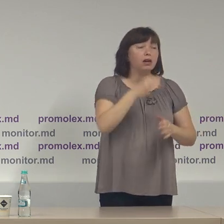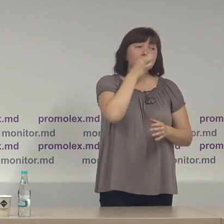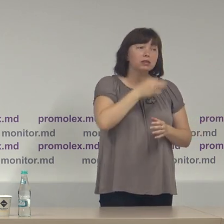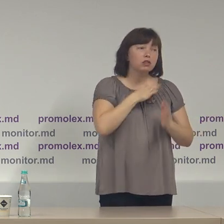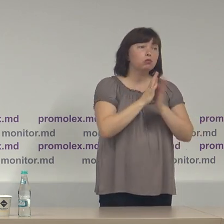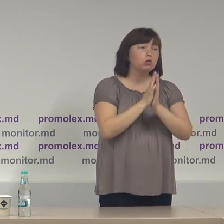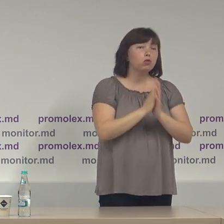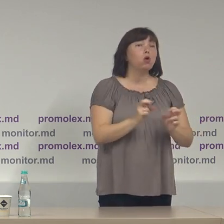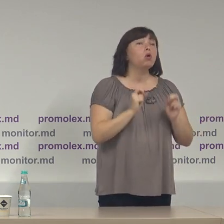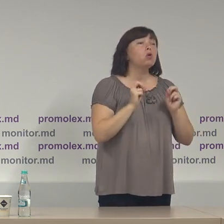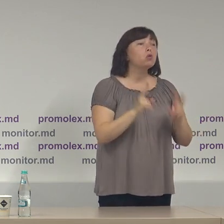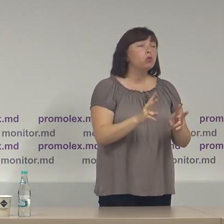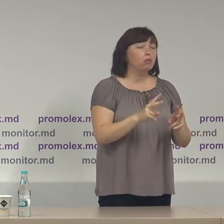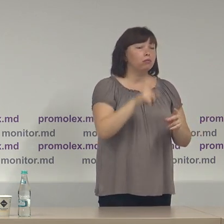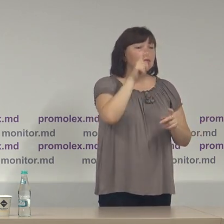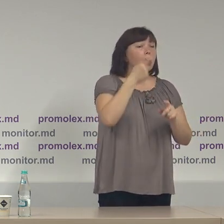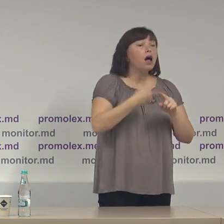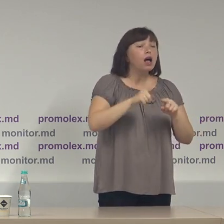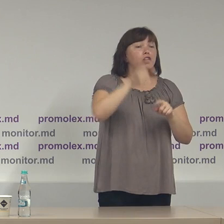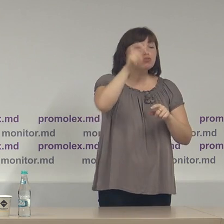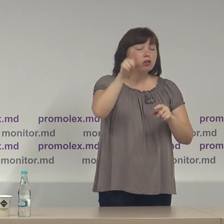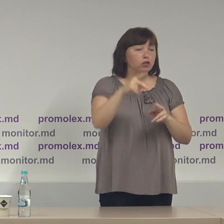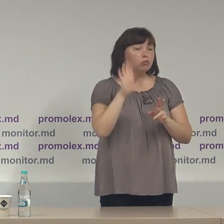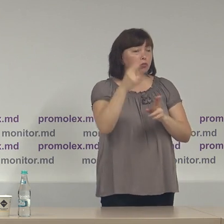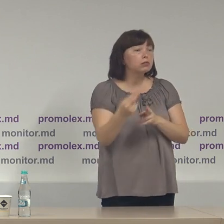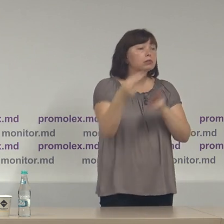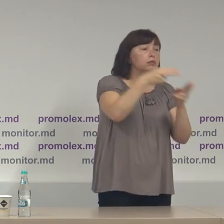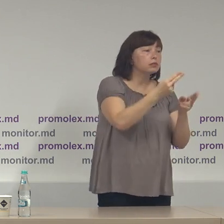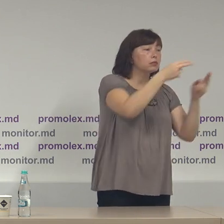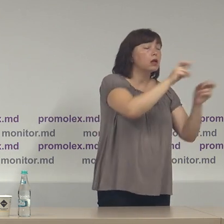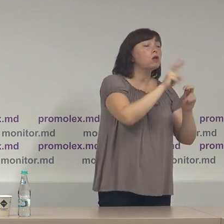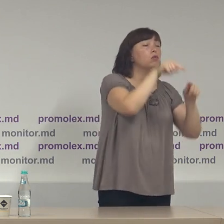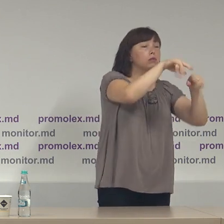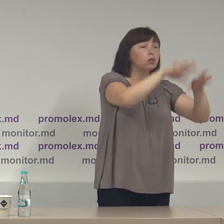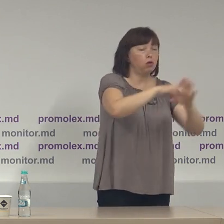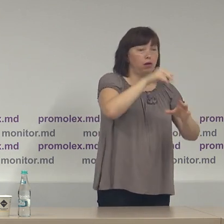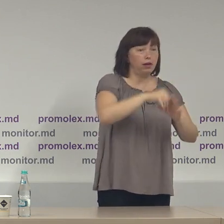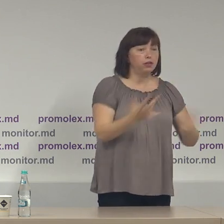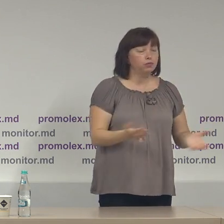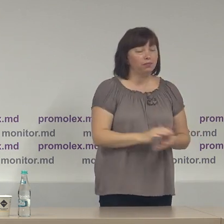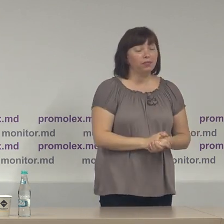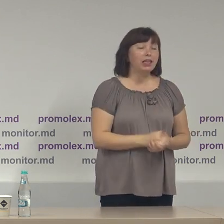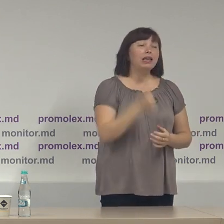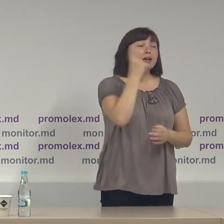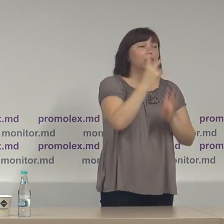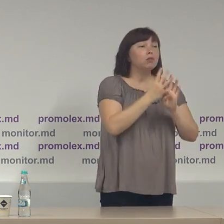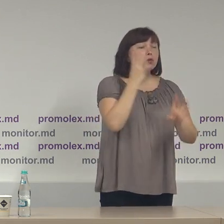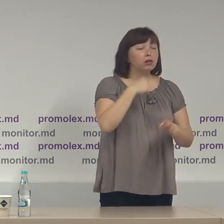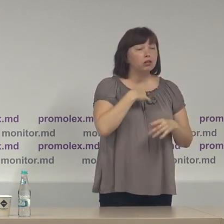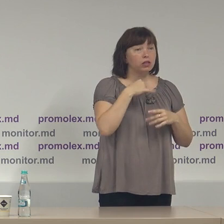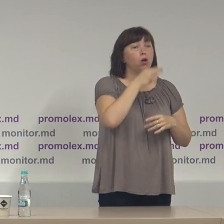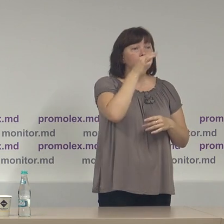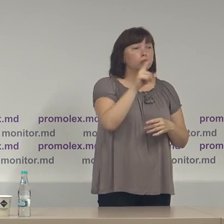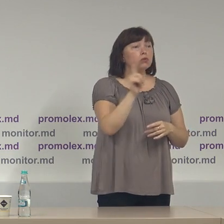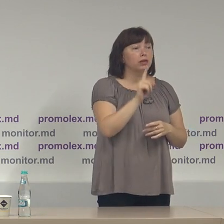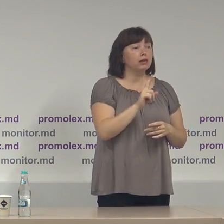spuneți vă rog cum se vor deplasa aceștia în condiție de pandemie în primul rând trebuie să sublinez că am spus